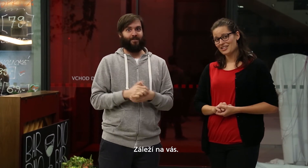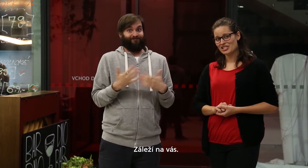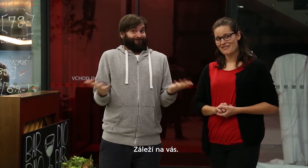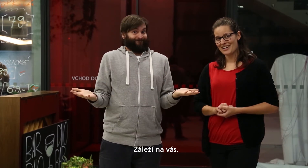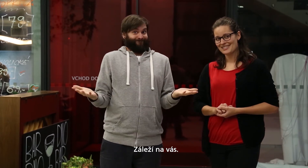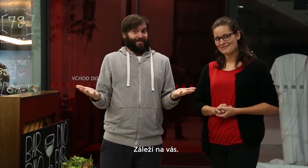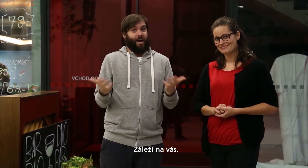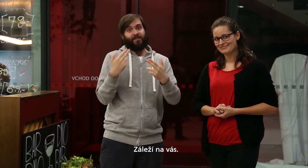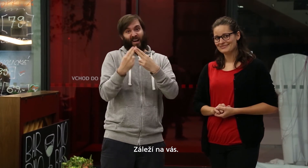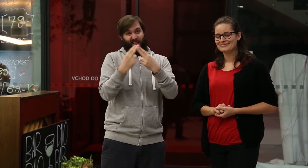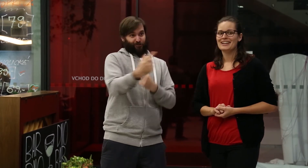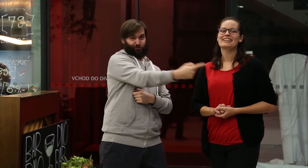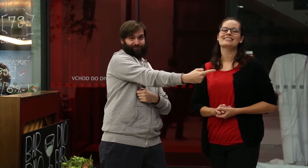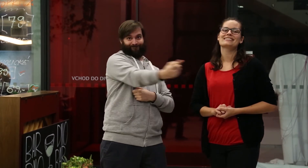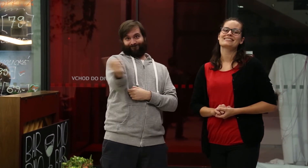Záleží na vás.